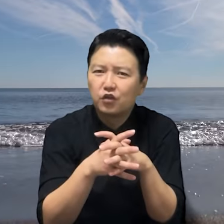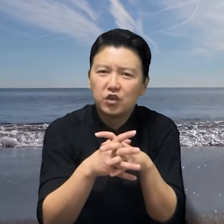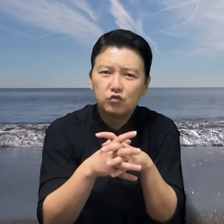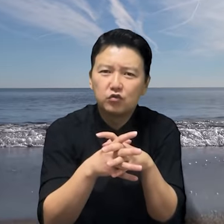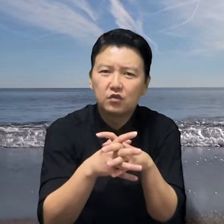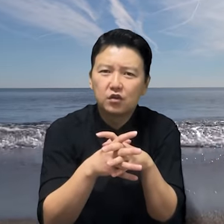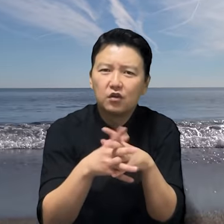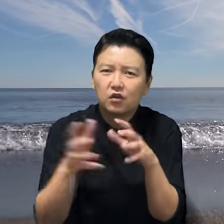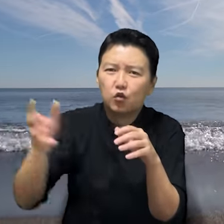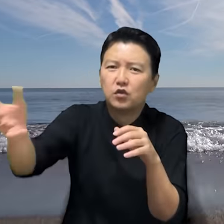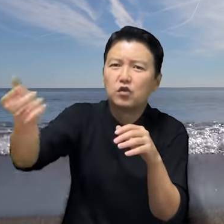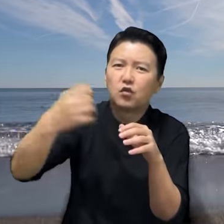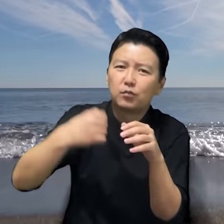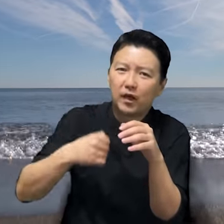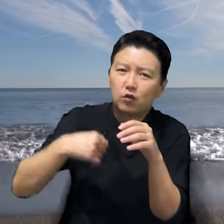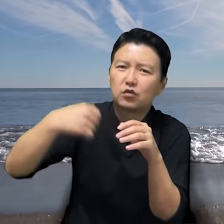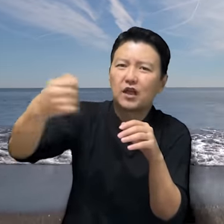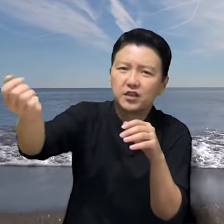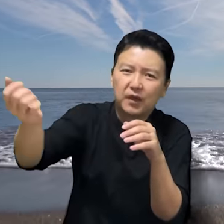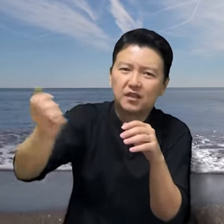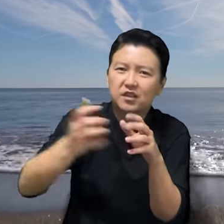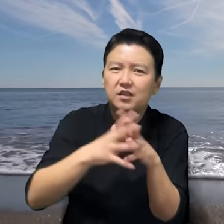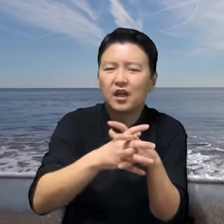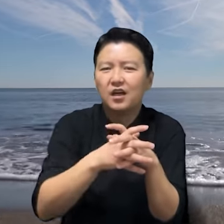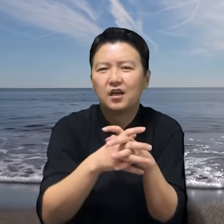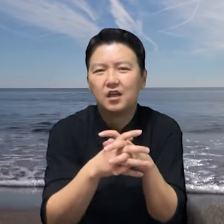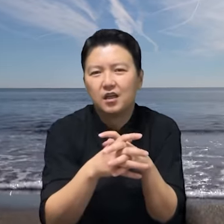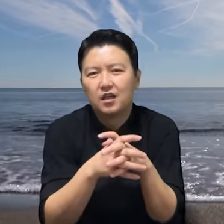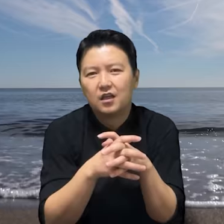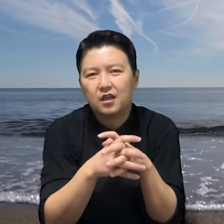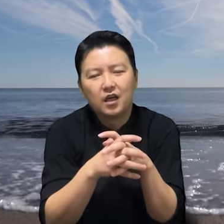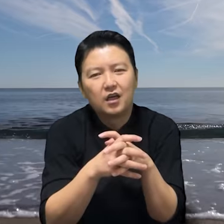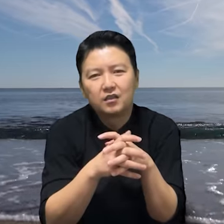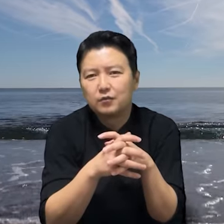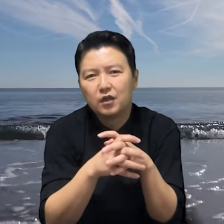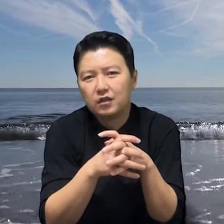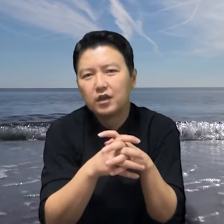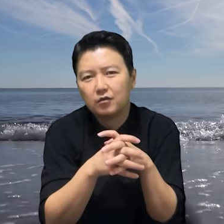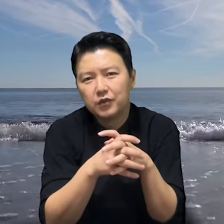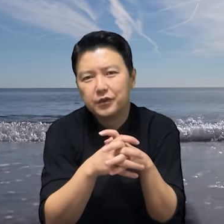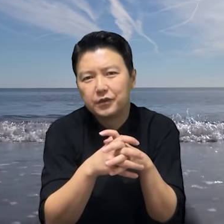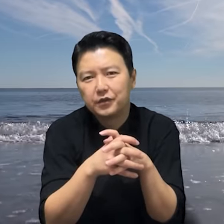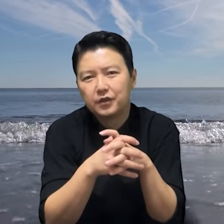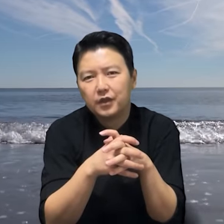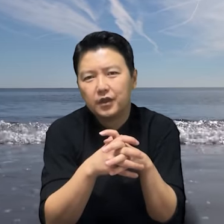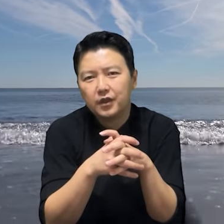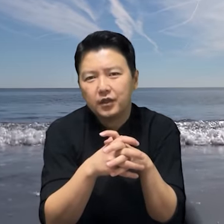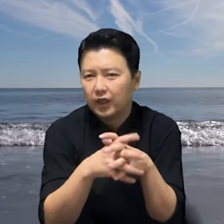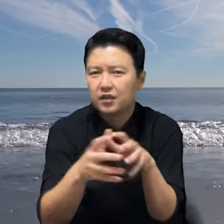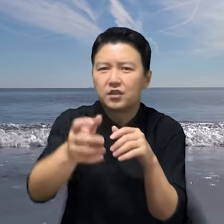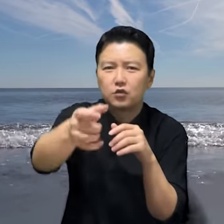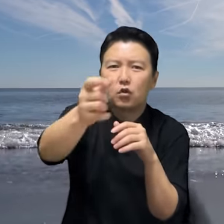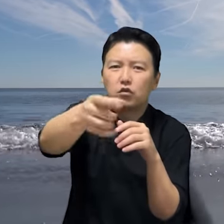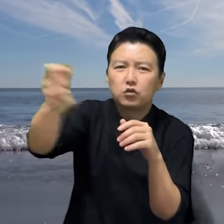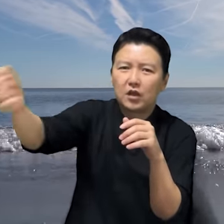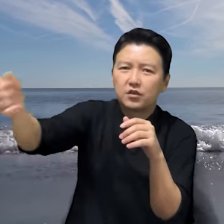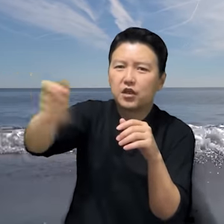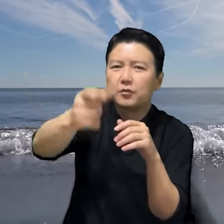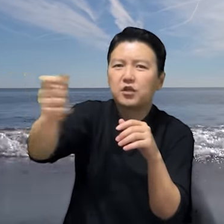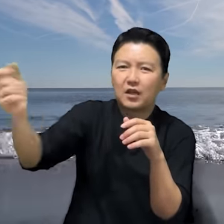귀 죽어서 권총을 받고도 다시 받친다? 하, 정말 어이가 없네요. 얘가 진짜 총을 쏴서 3명 다